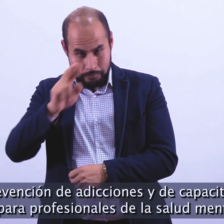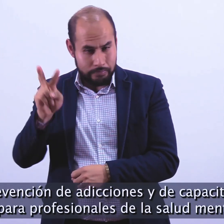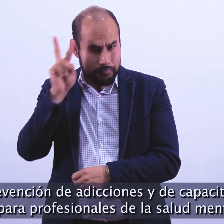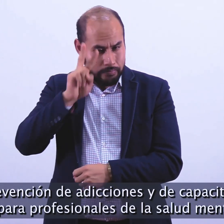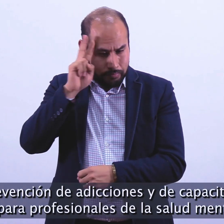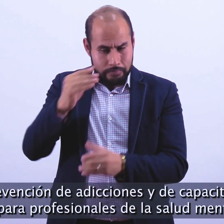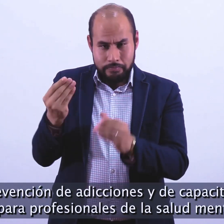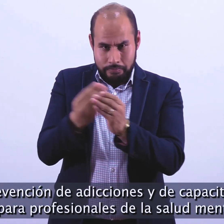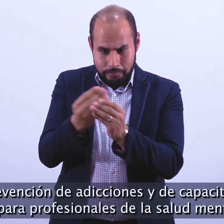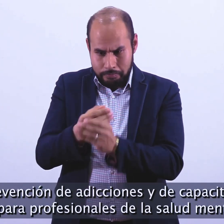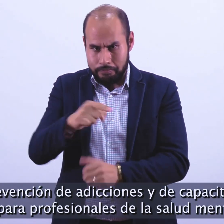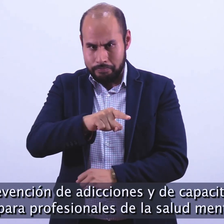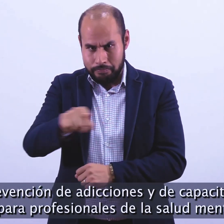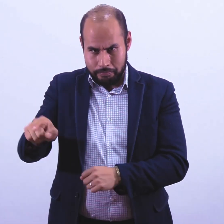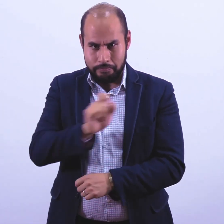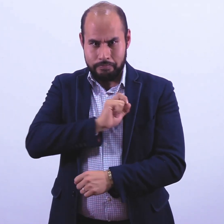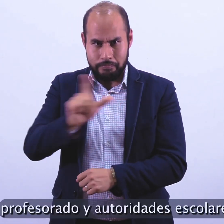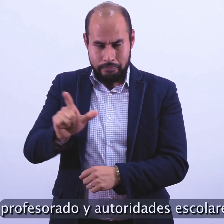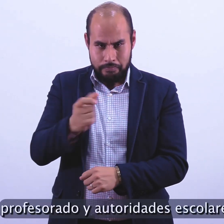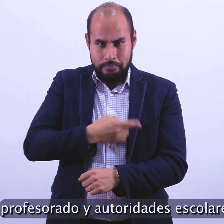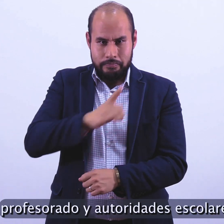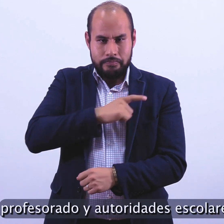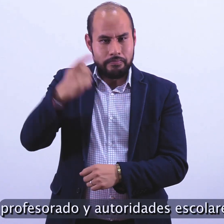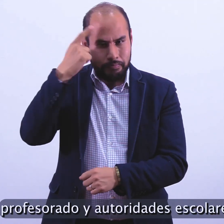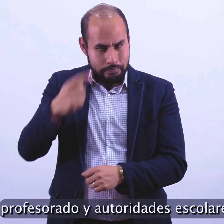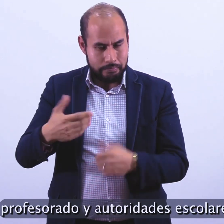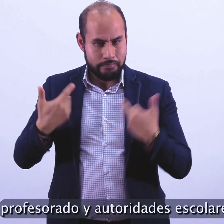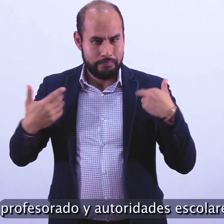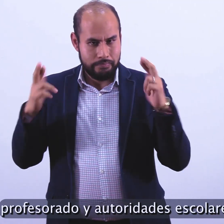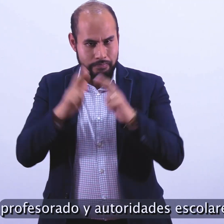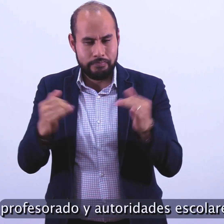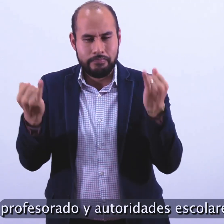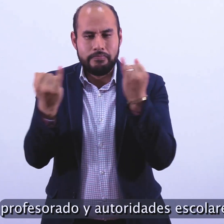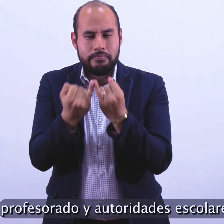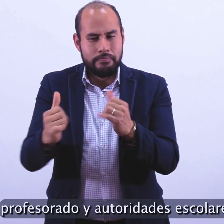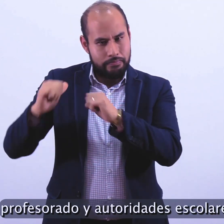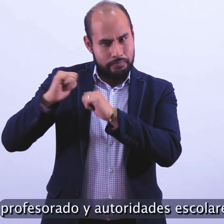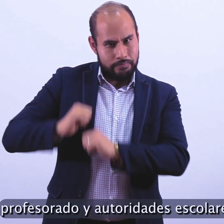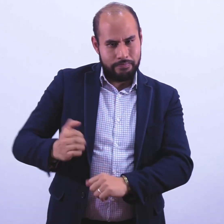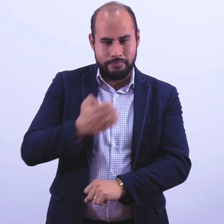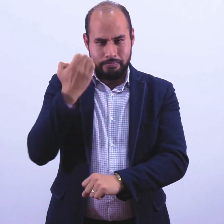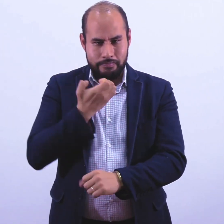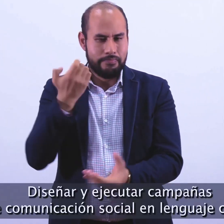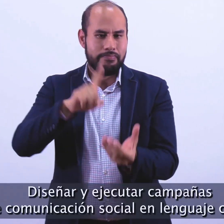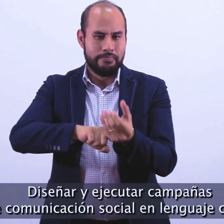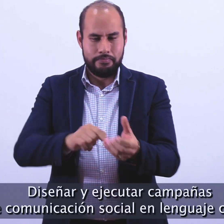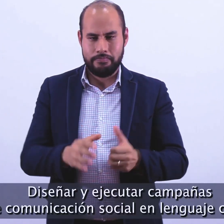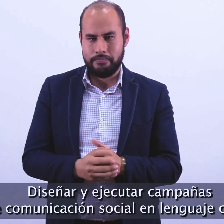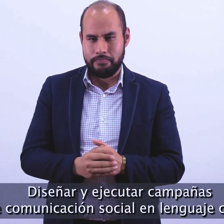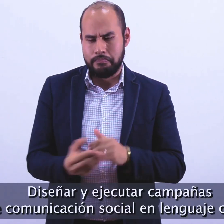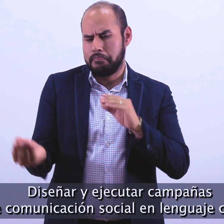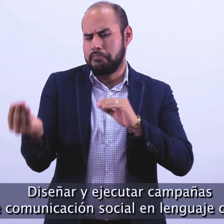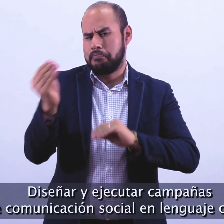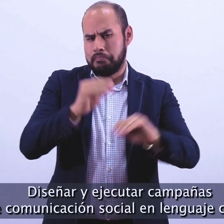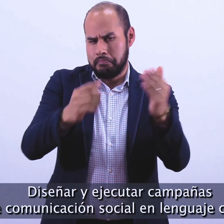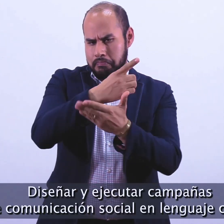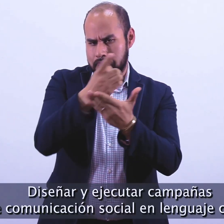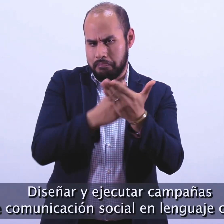profesionales de la salud mental, profesorado y autoridades escolares. Diseñar y ejecutar campañas de